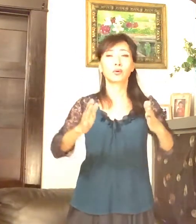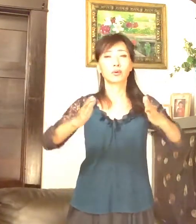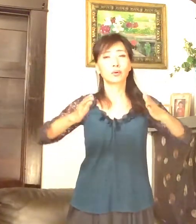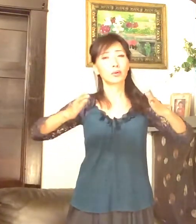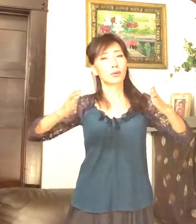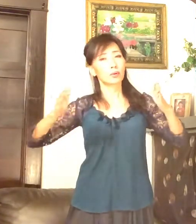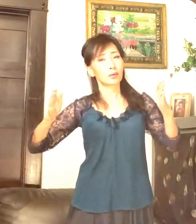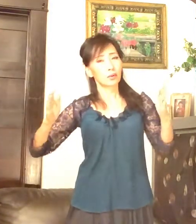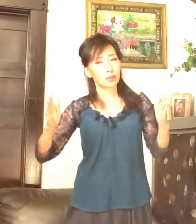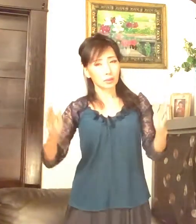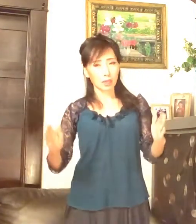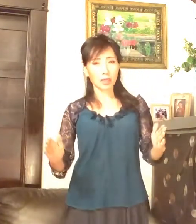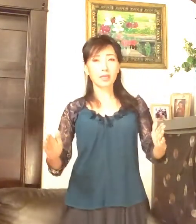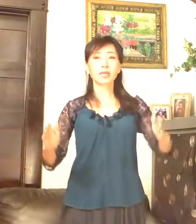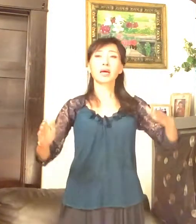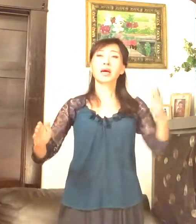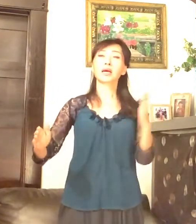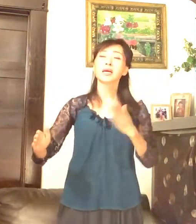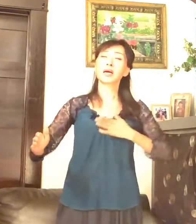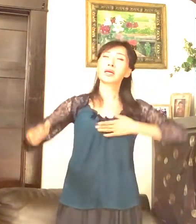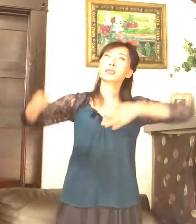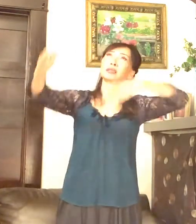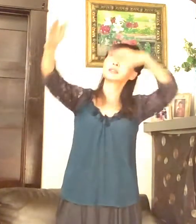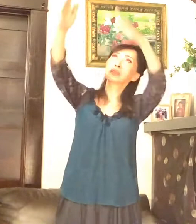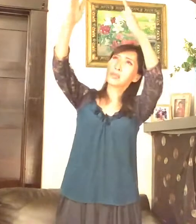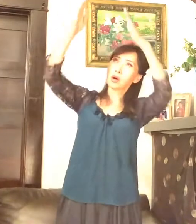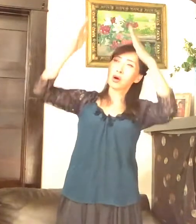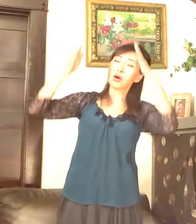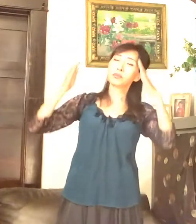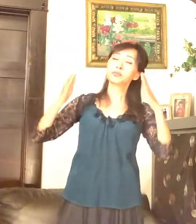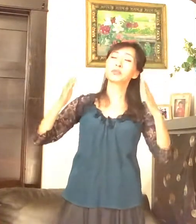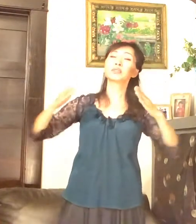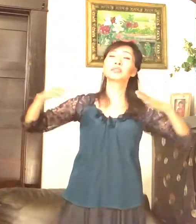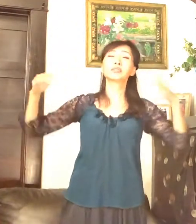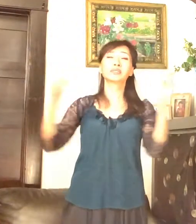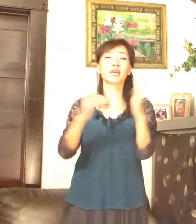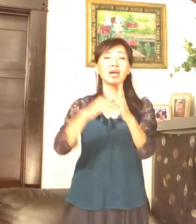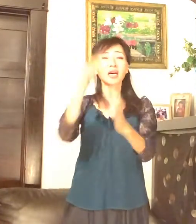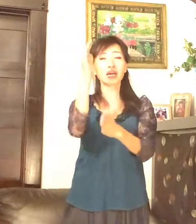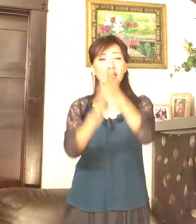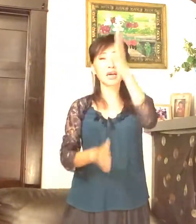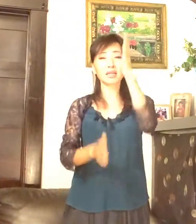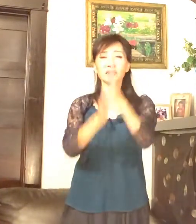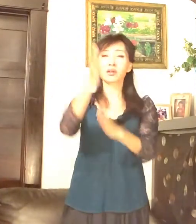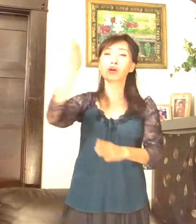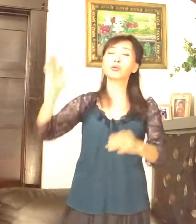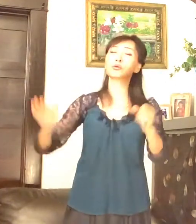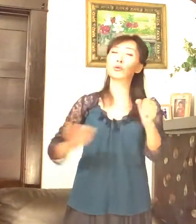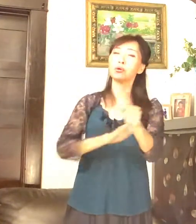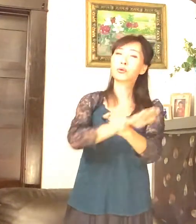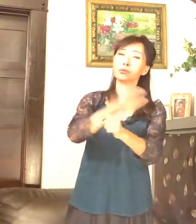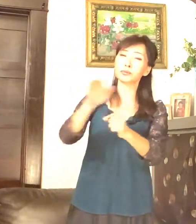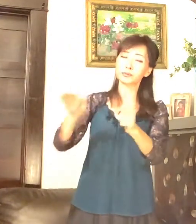깊은 날 향한 끝없는 사랑 넓고